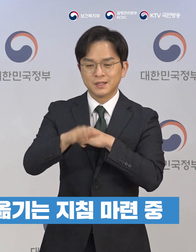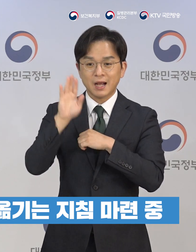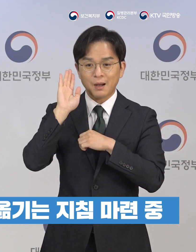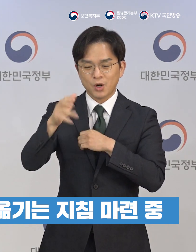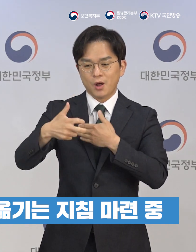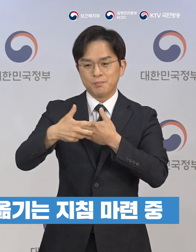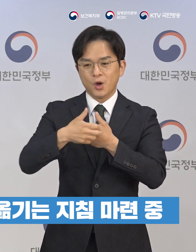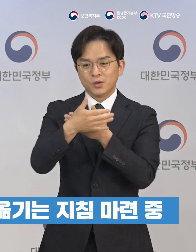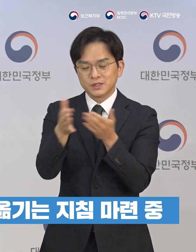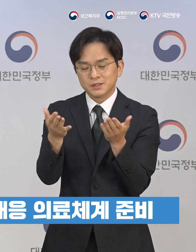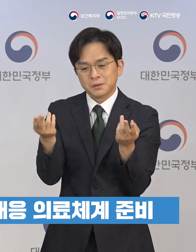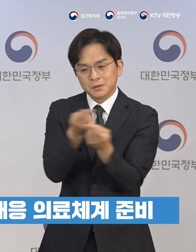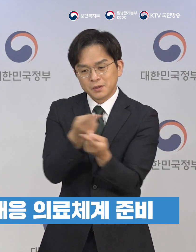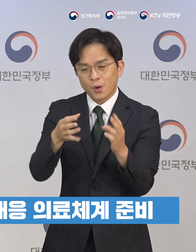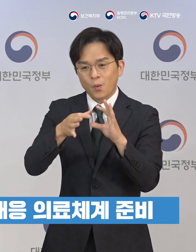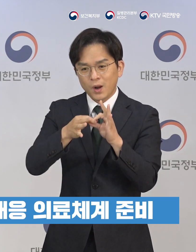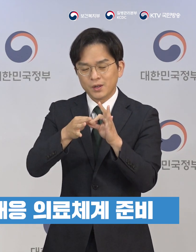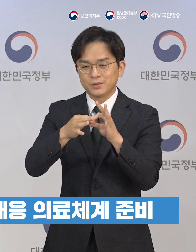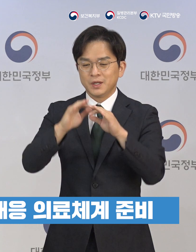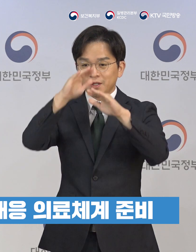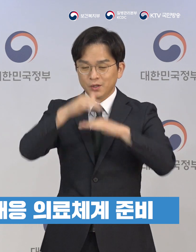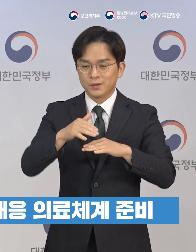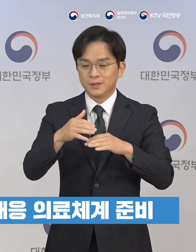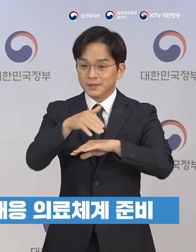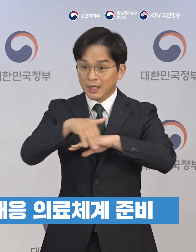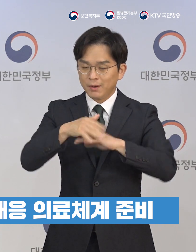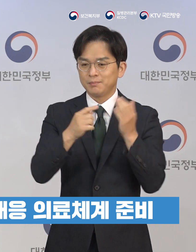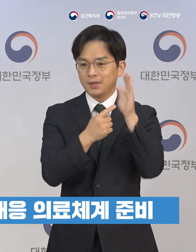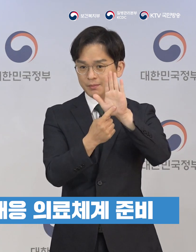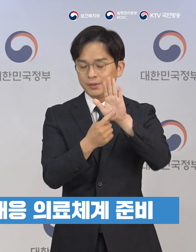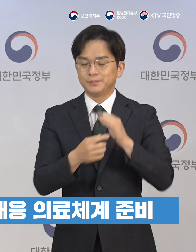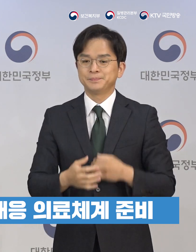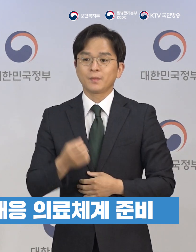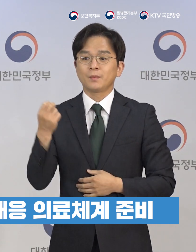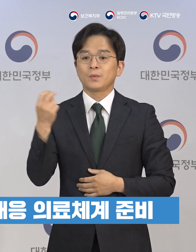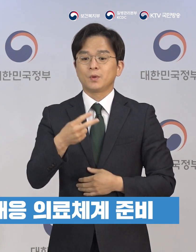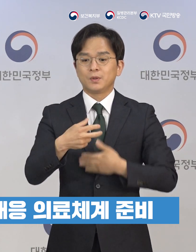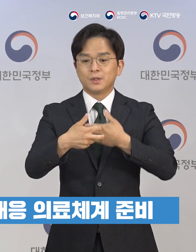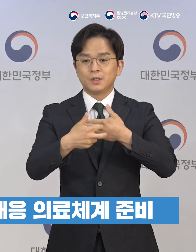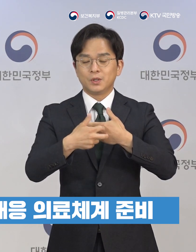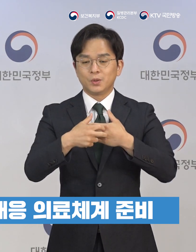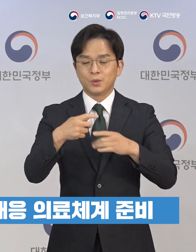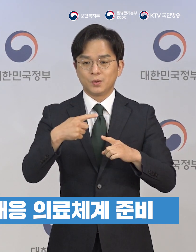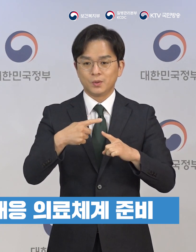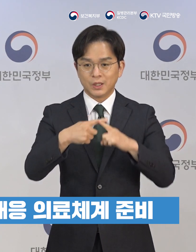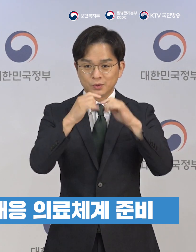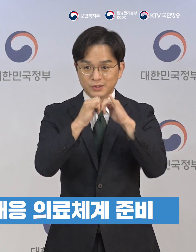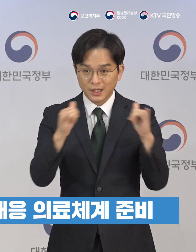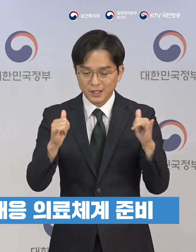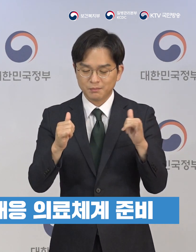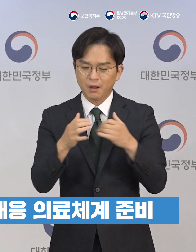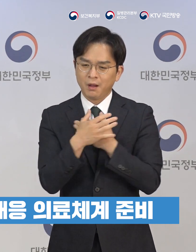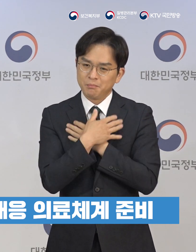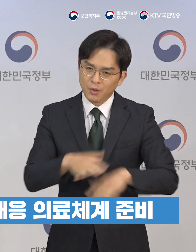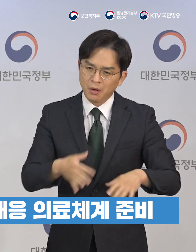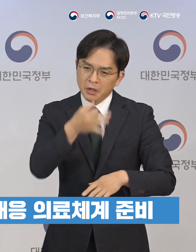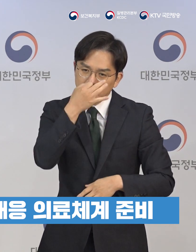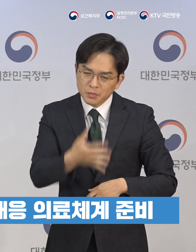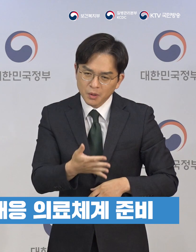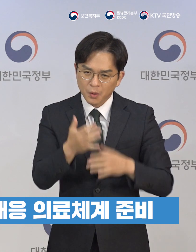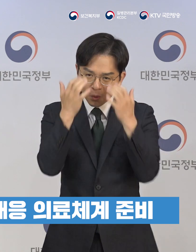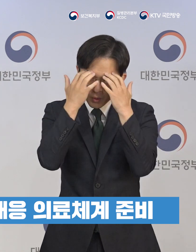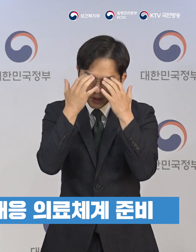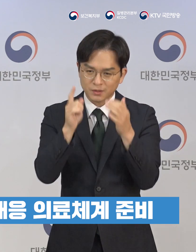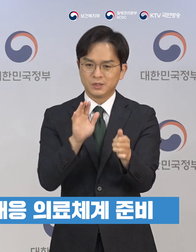지침을 개정하겠습니다. 생활치료센터를 확충하고 권역별로 병상, 인력 등의 공동대응을 위한